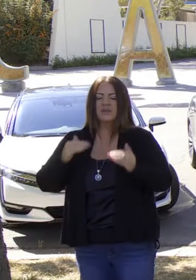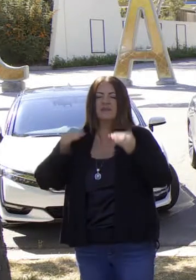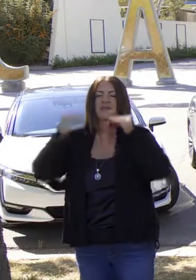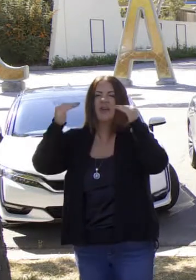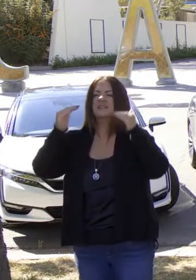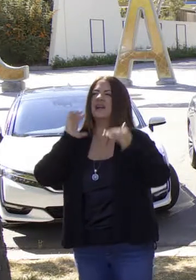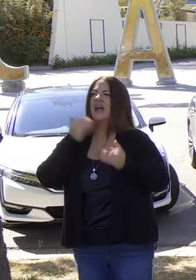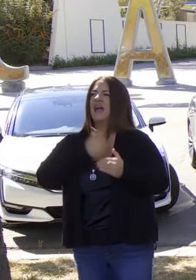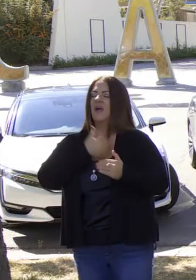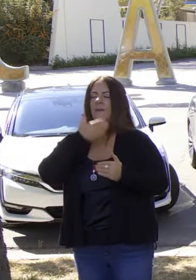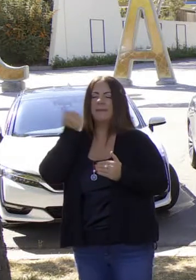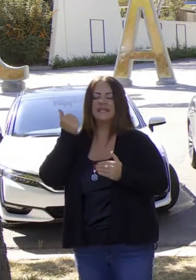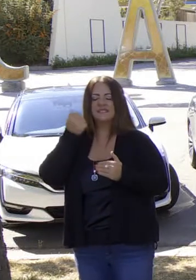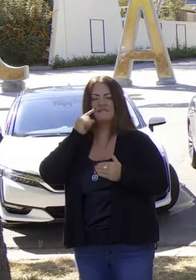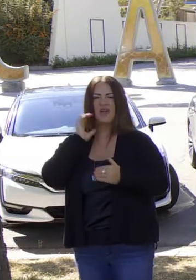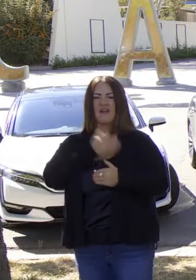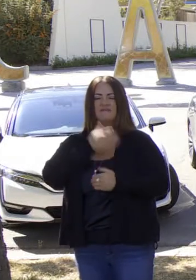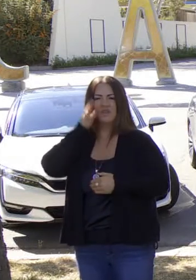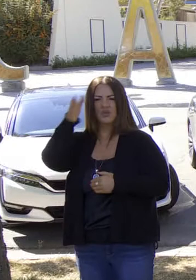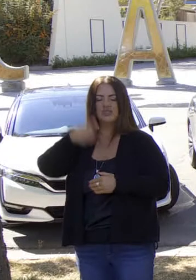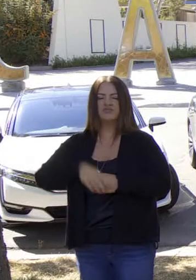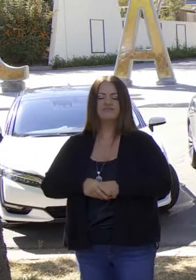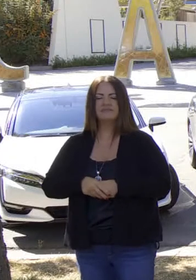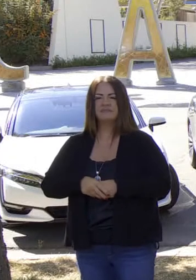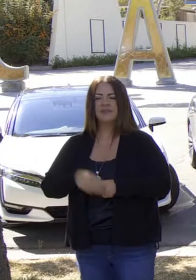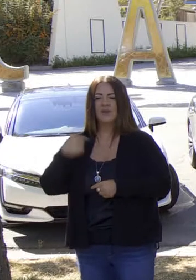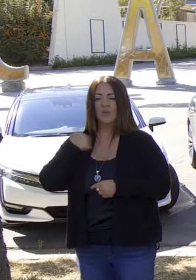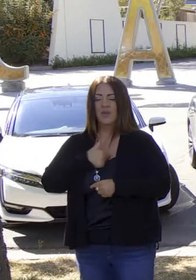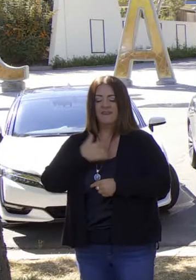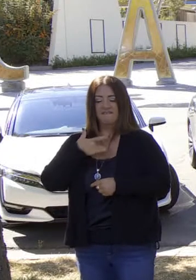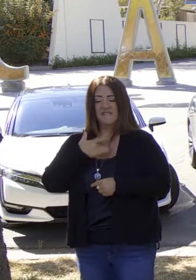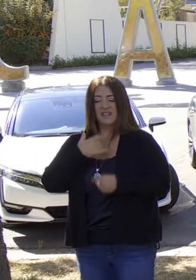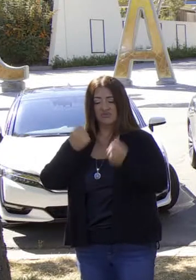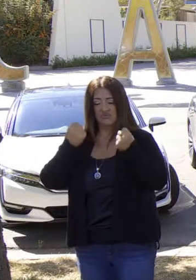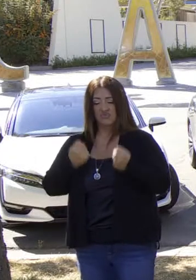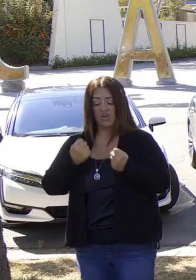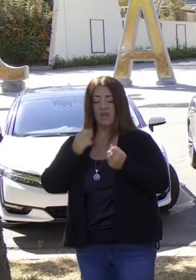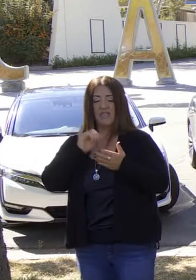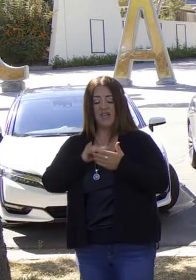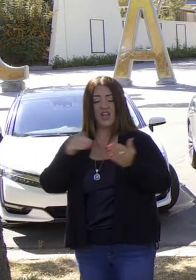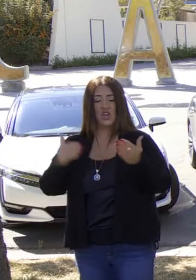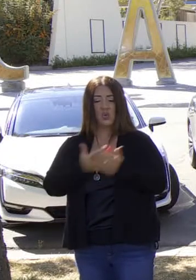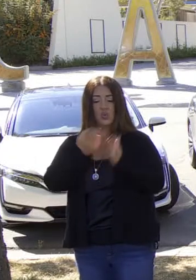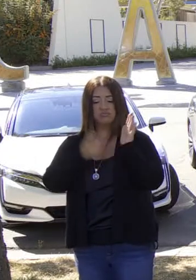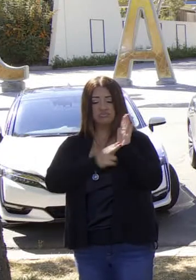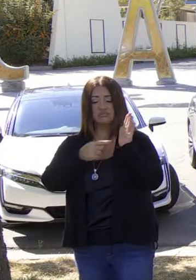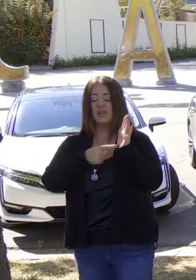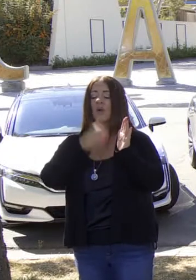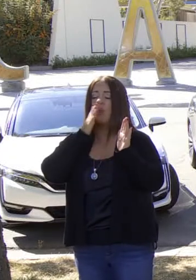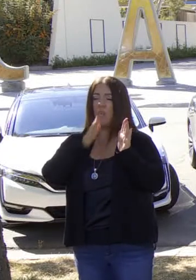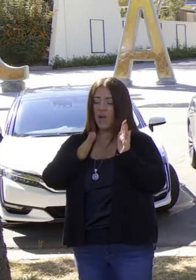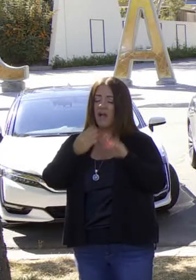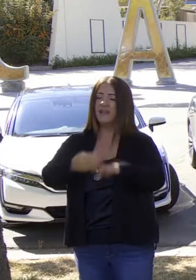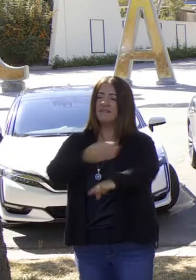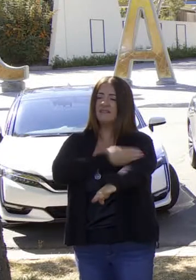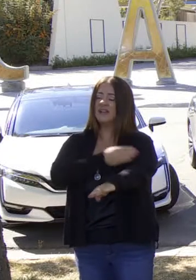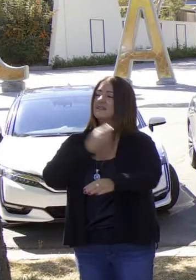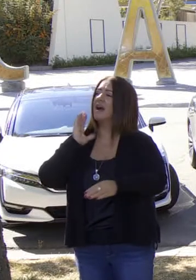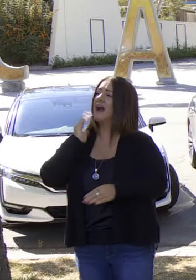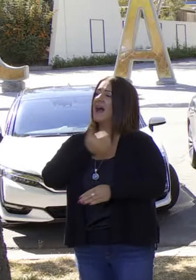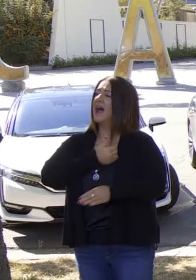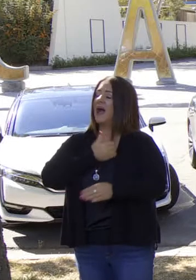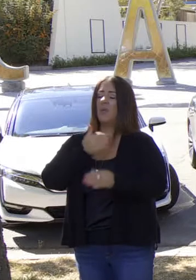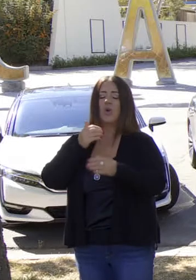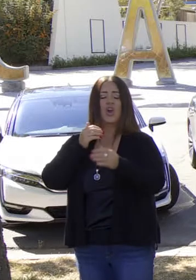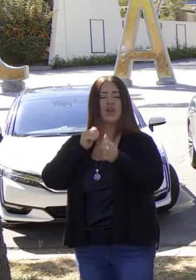esta innovación que tratamos de hacer en California. Nosotros creemos que lo que hacemos aquí hoy mejorará considerablemente